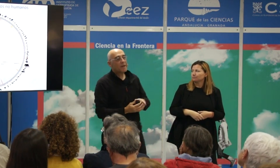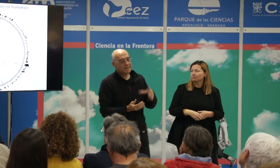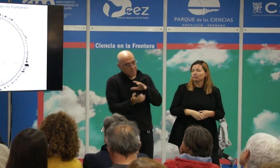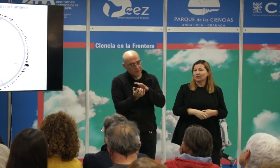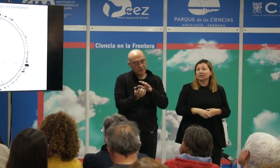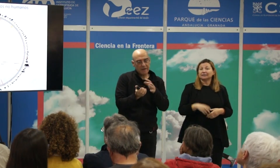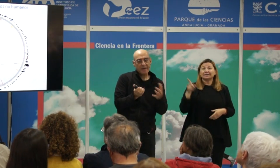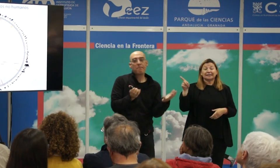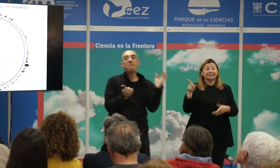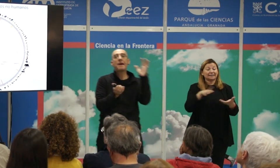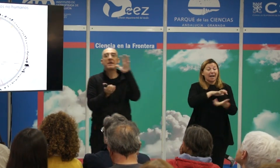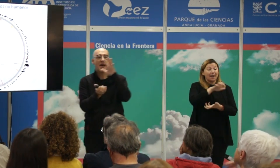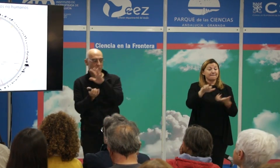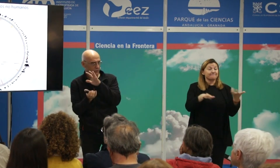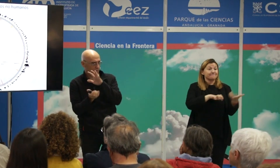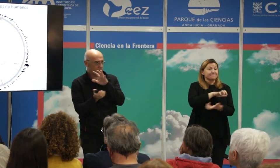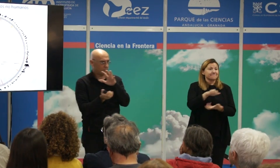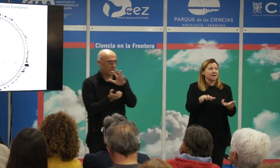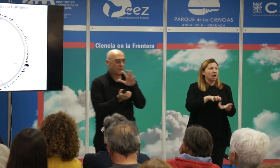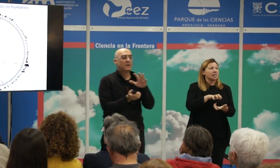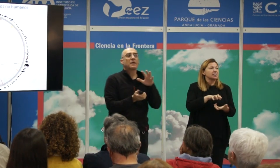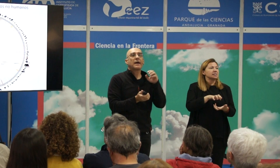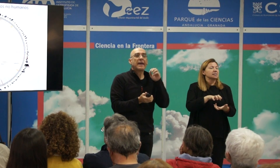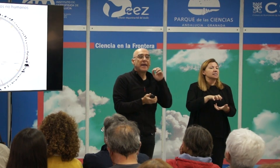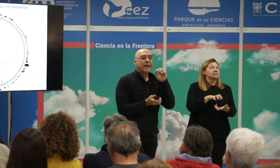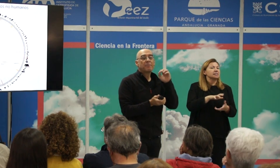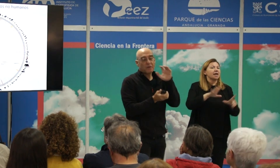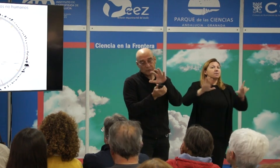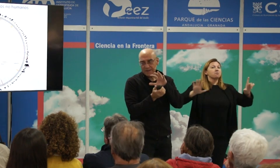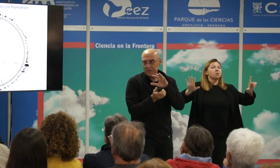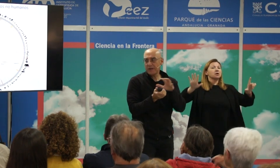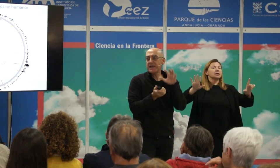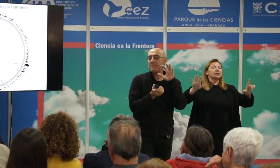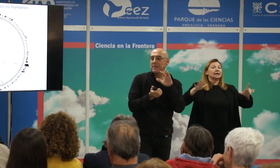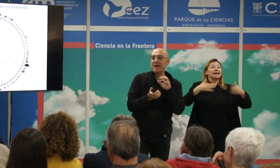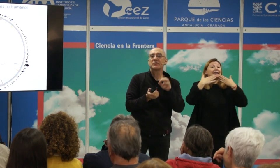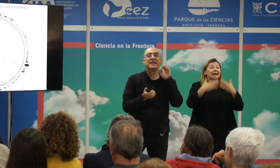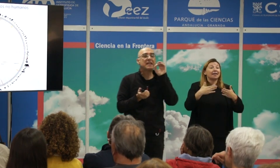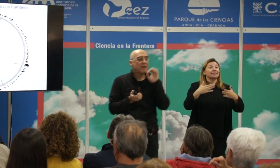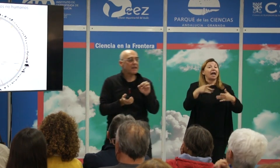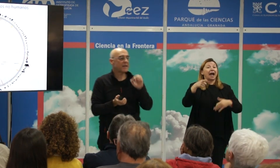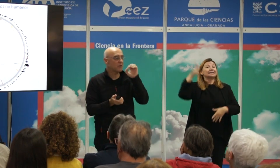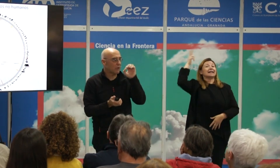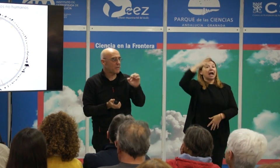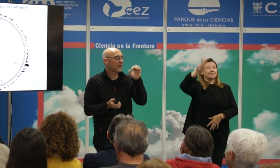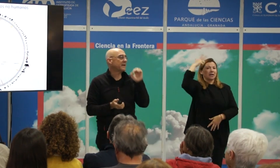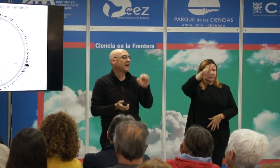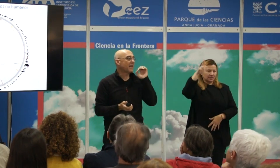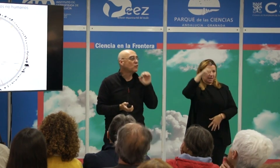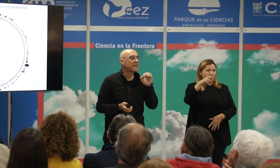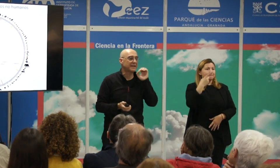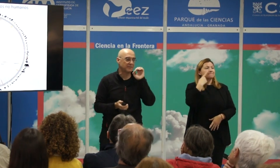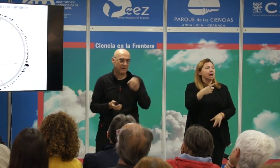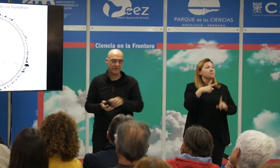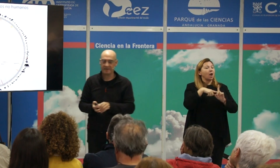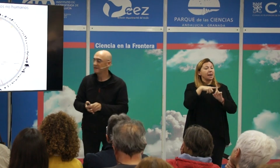sobre esta violencia mapeamos perdón sobre esta filogenia mapeamos el nivel de violencia que tiene